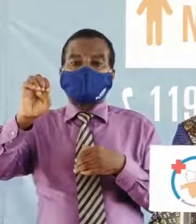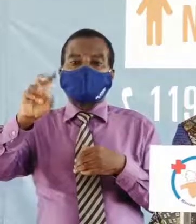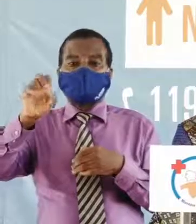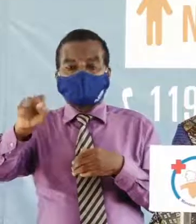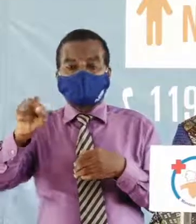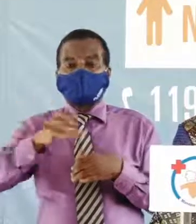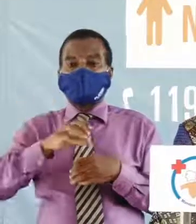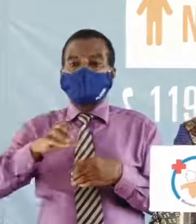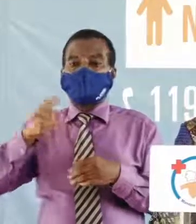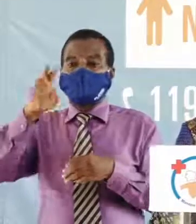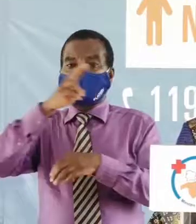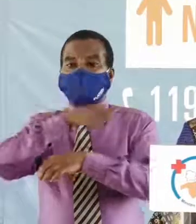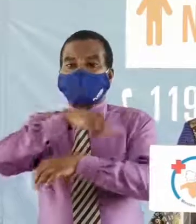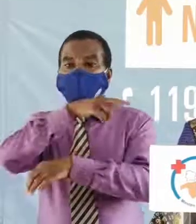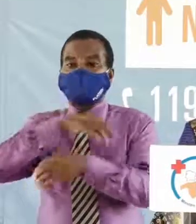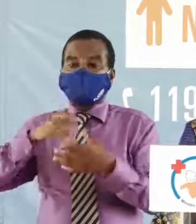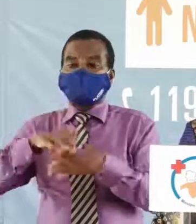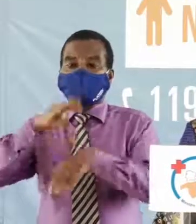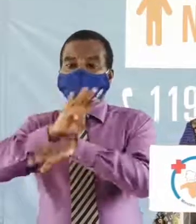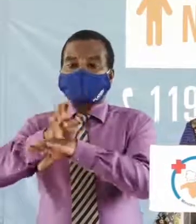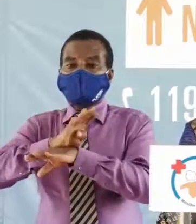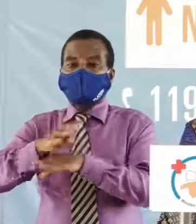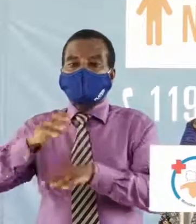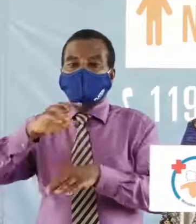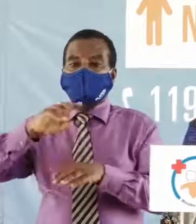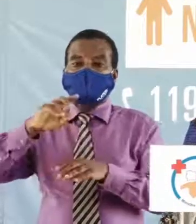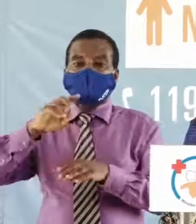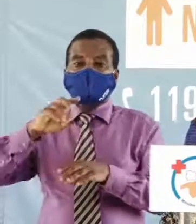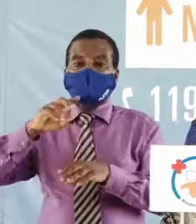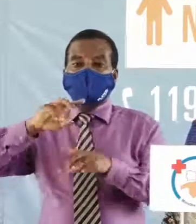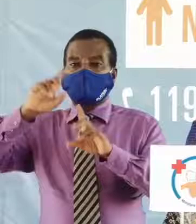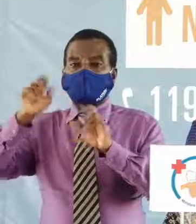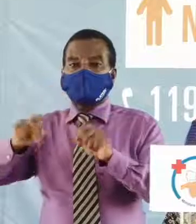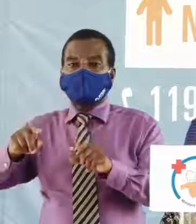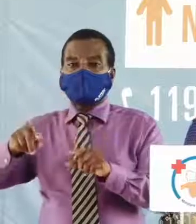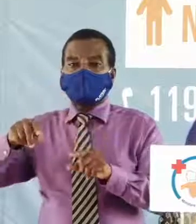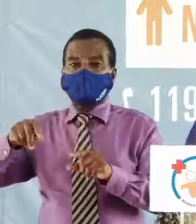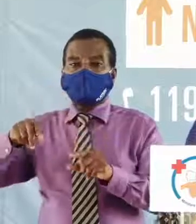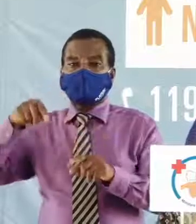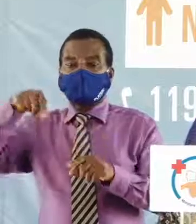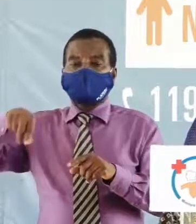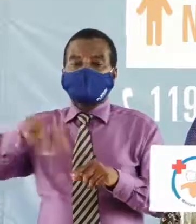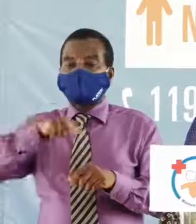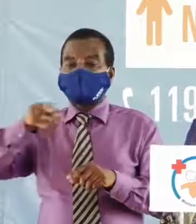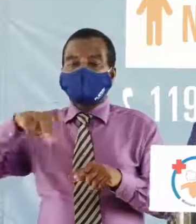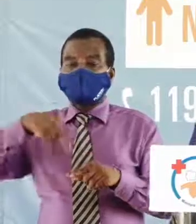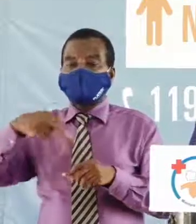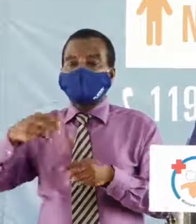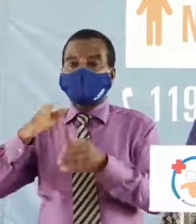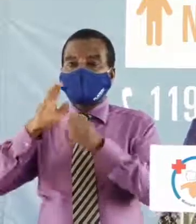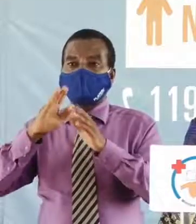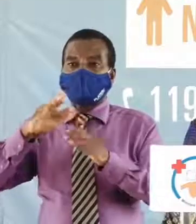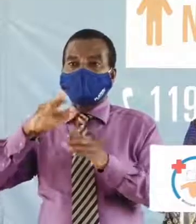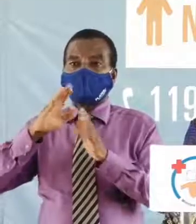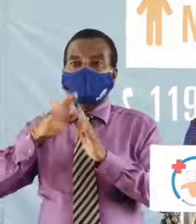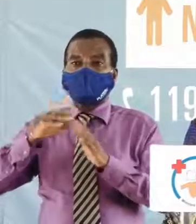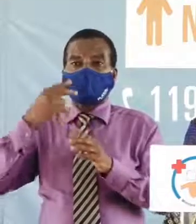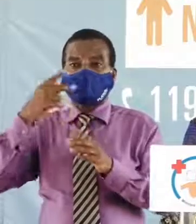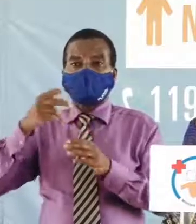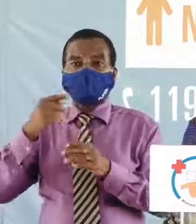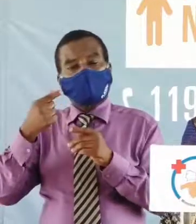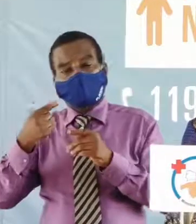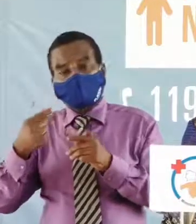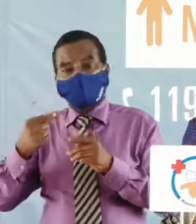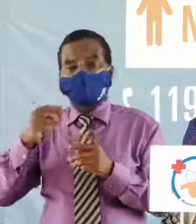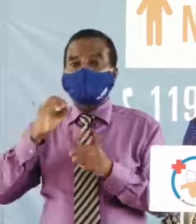de Boaké maintenant la question que vous posez je ne pas si c'est par rapport à il y a deux semaines ou bien s'il y sept semaines il faut voir un peu quand même